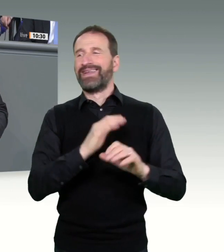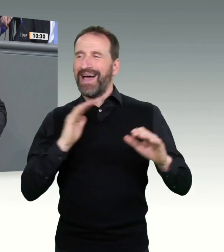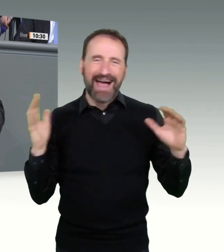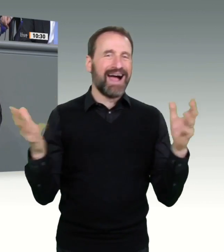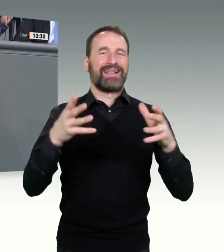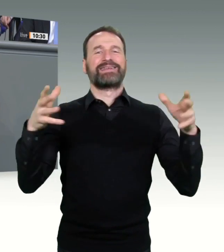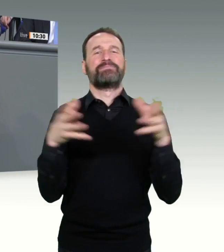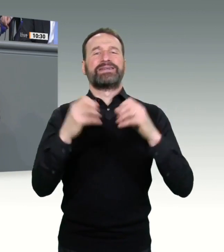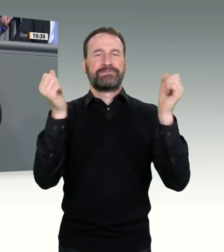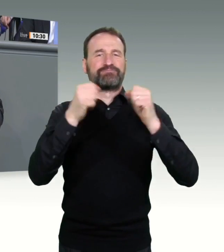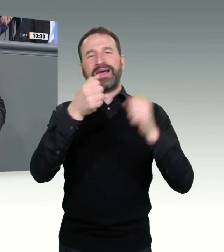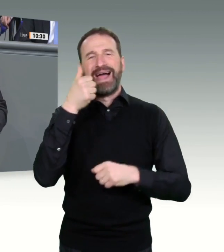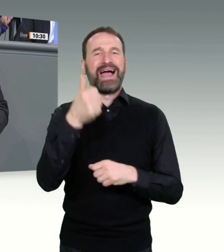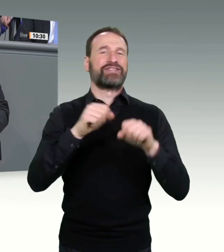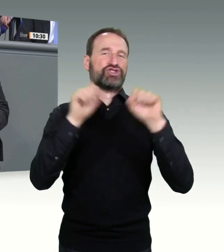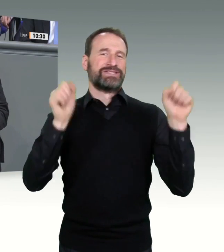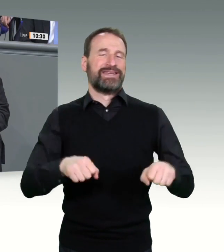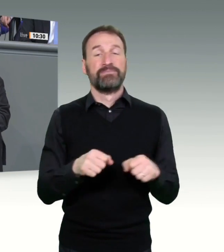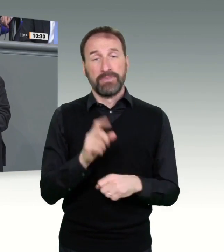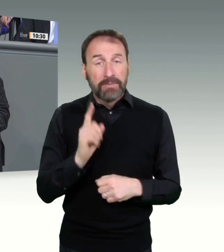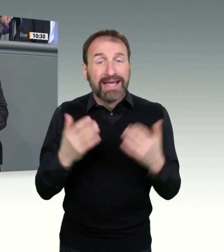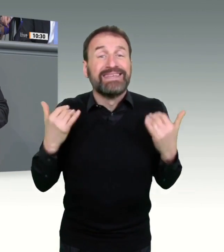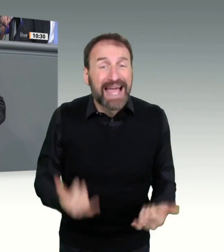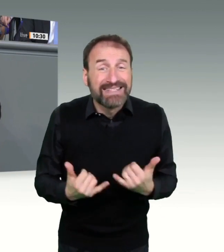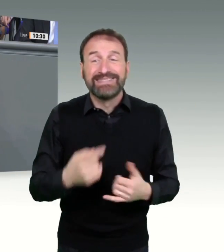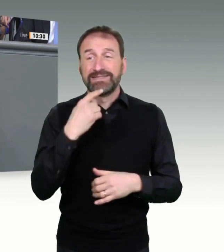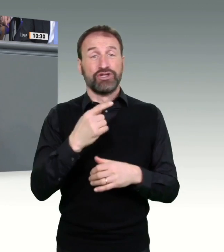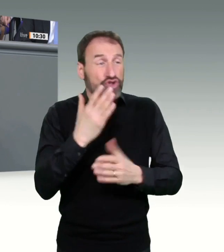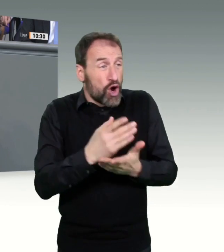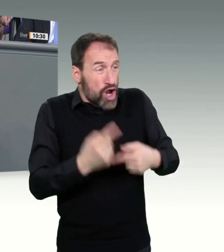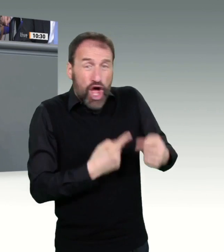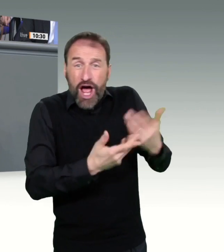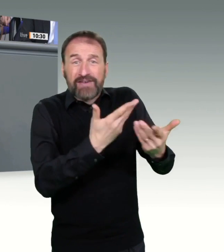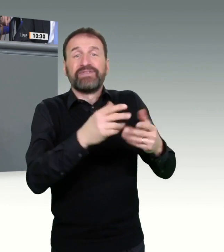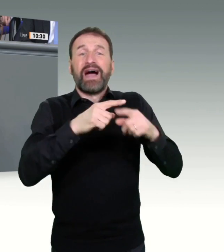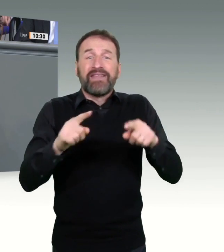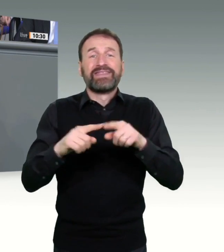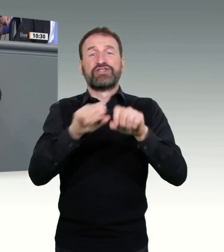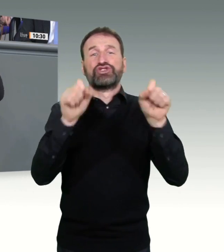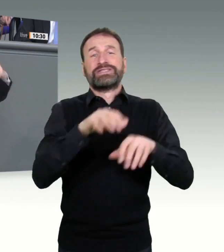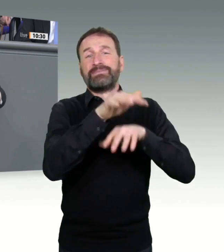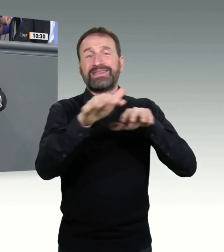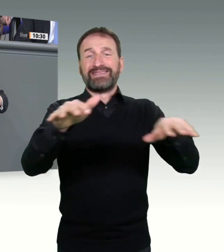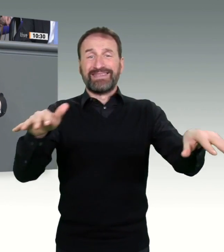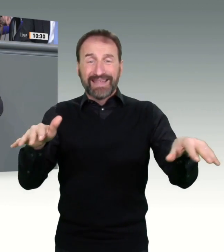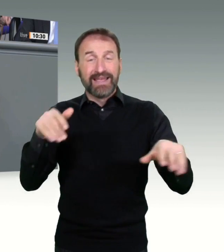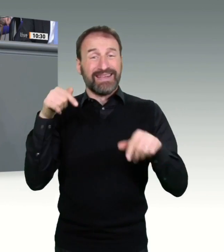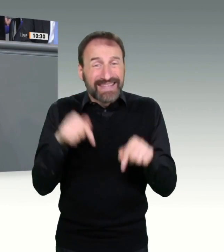Ärzte, die Betriebsärzte einbeziehen zu können, wo wir in Nordrhein-Westfalen beispielsweise